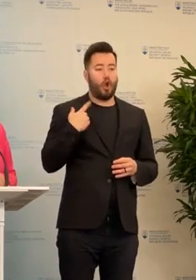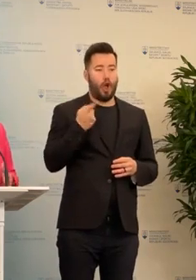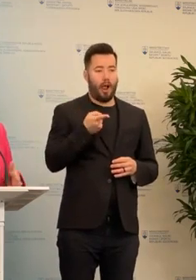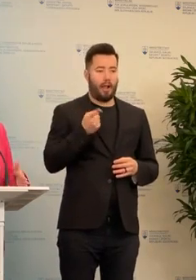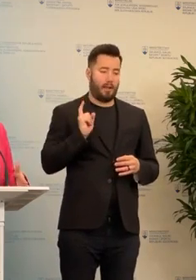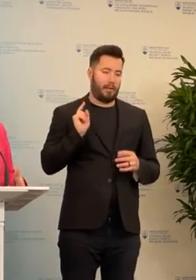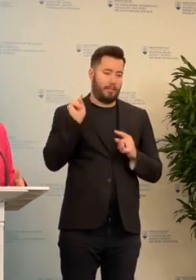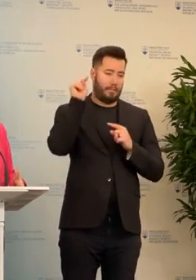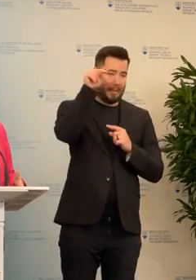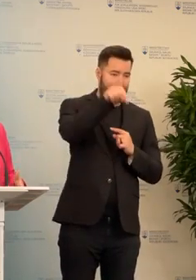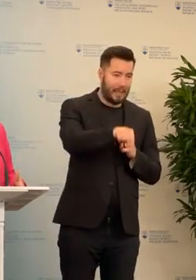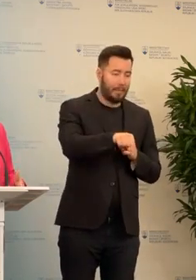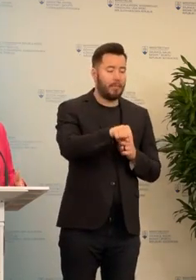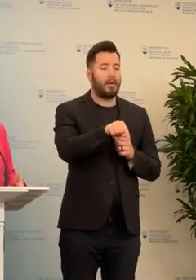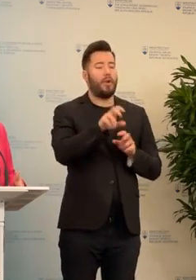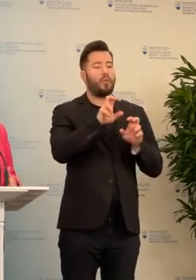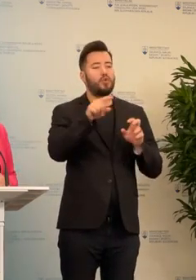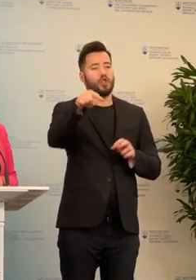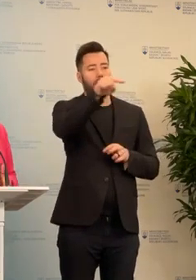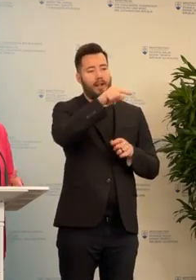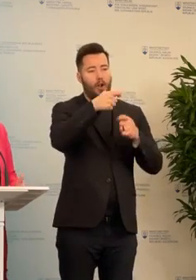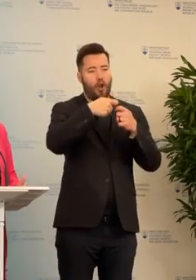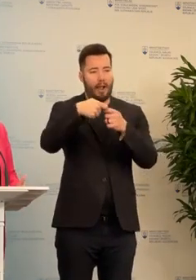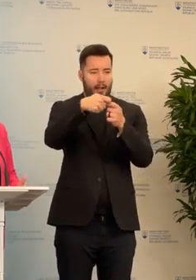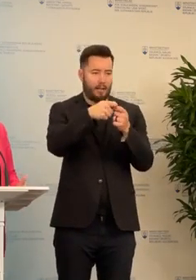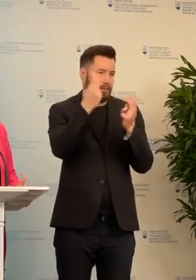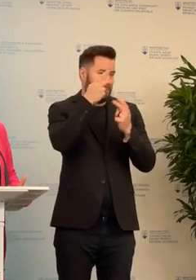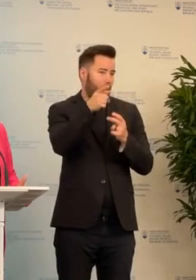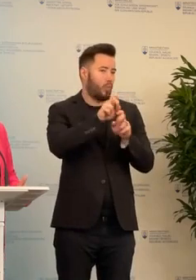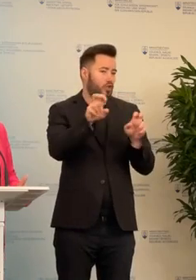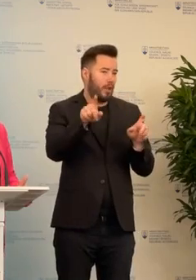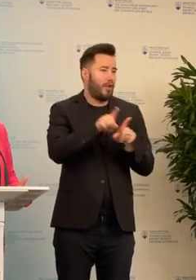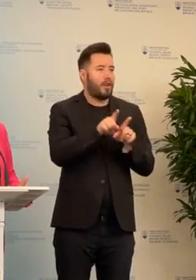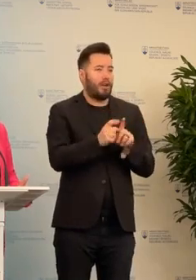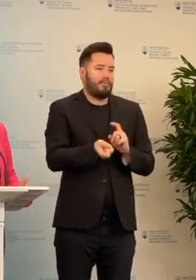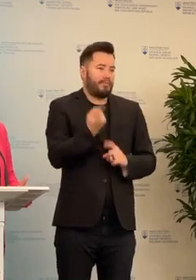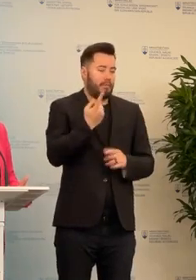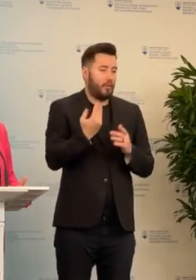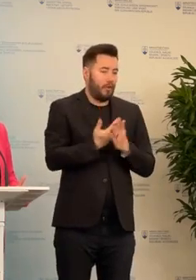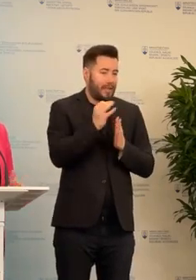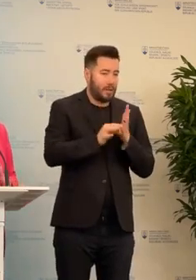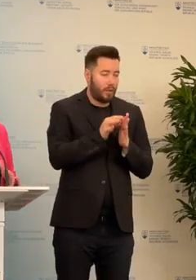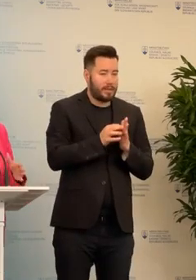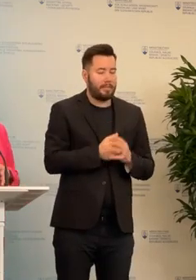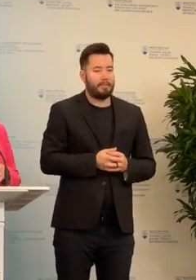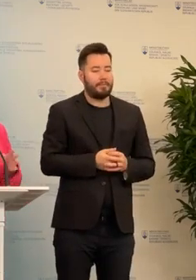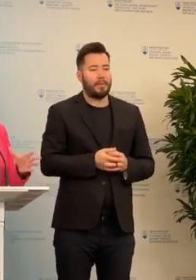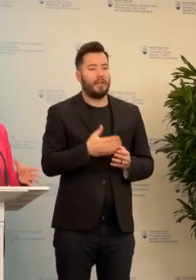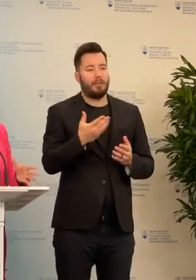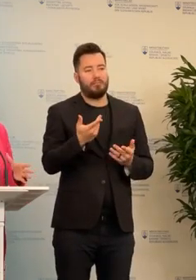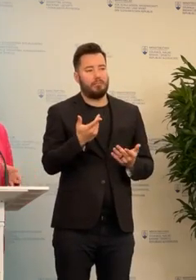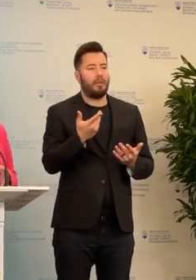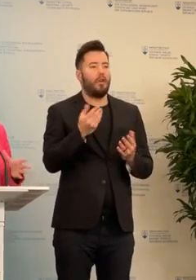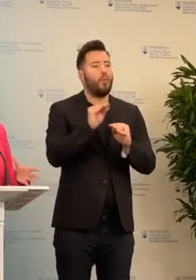a vlastne pracovať s tým kolektívom pedagóg, lebo samozrejme aj oni sú v novej pozícii. Napríklad, že čo si všímať, že ja mám v triede